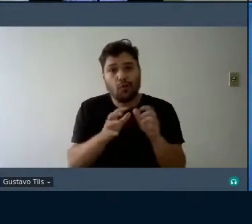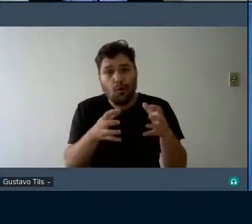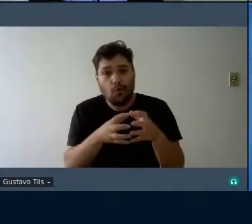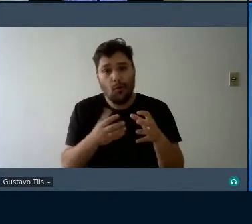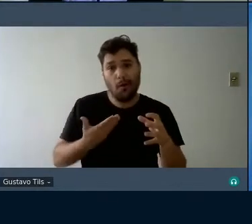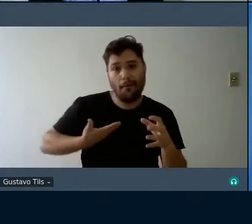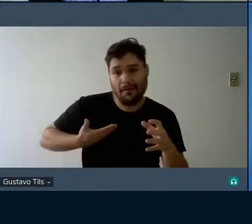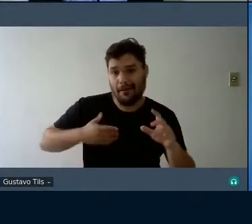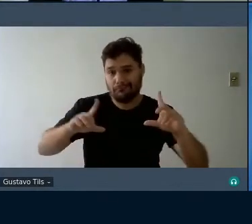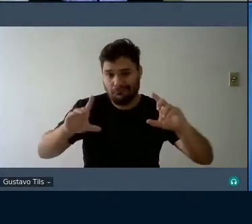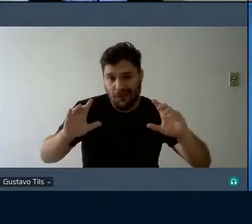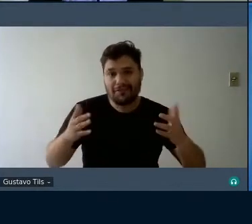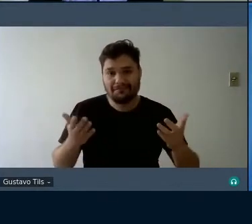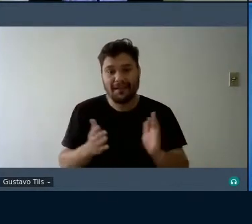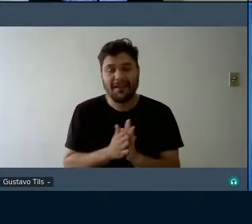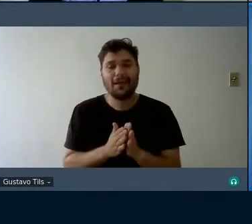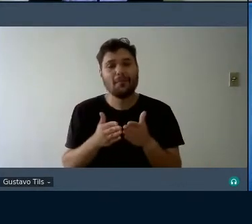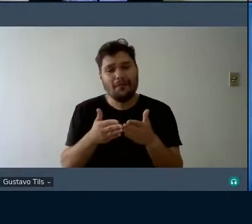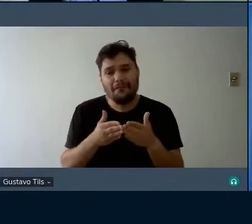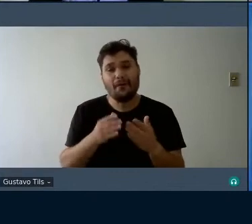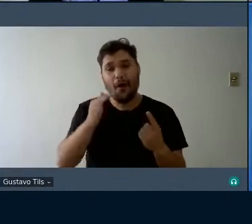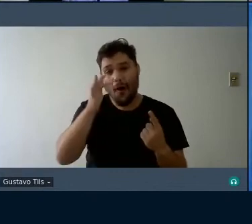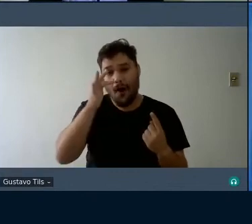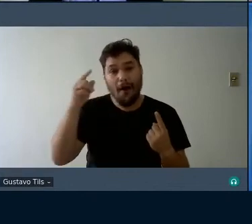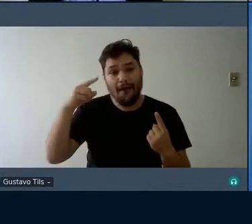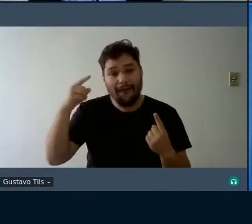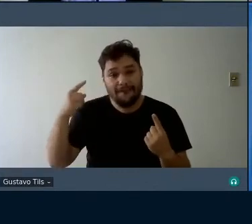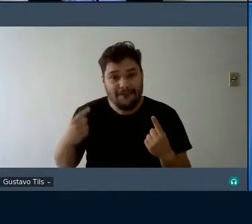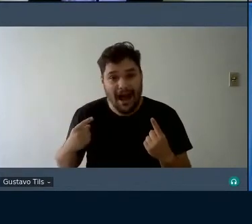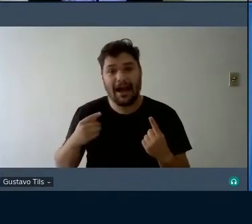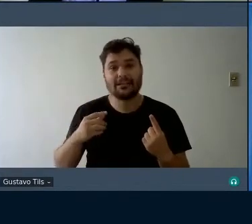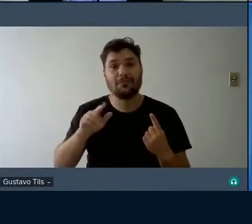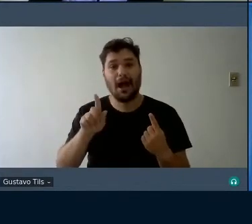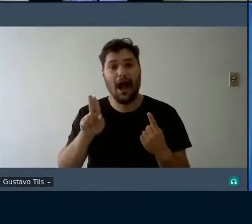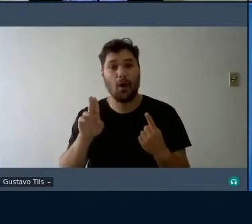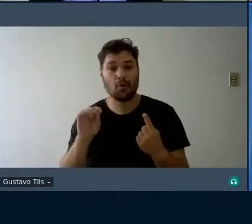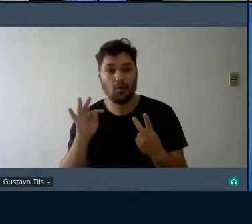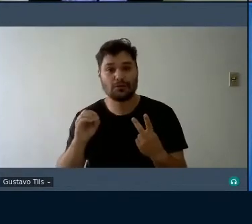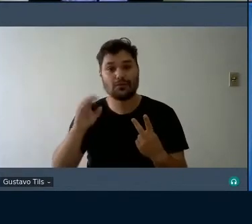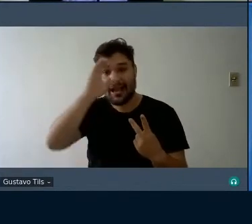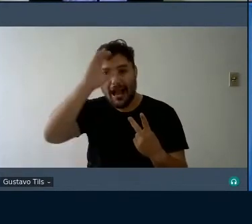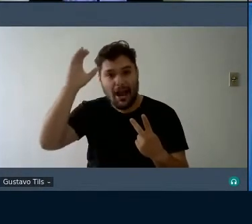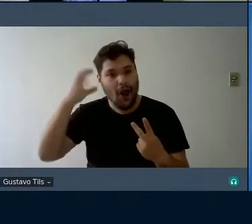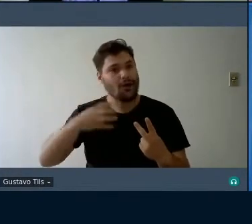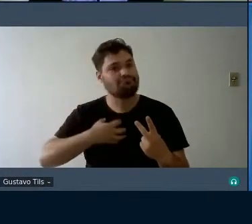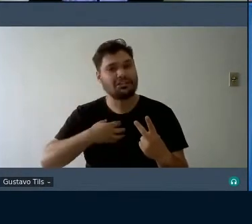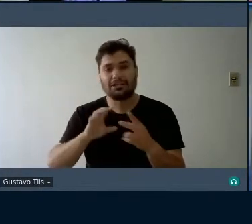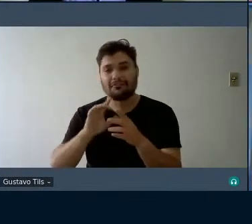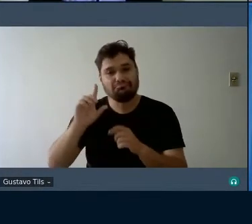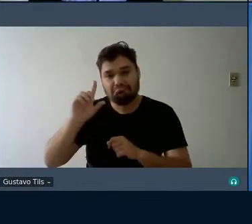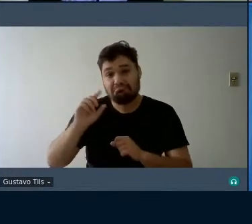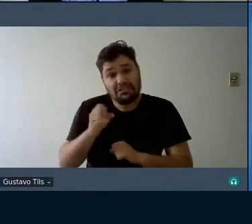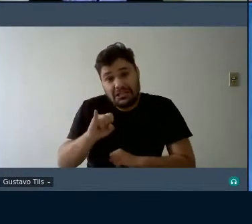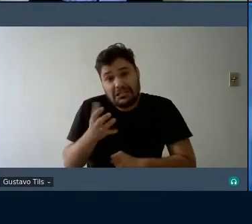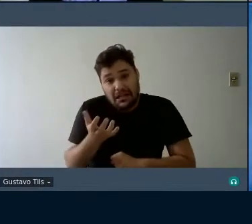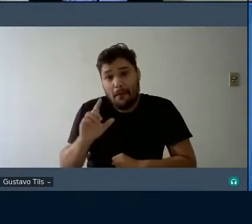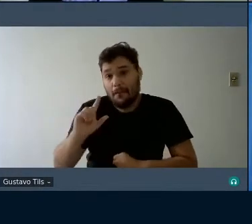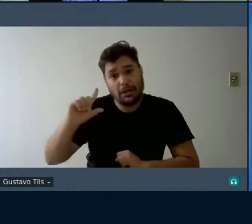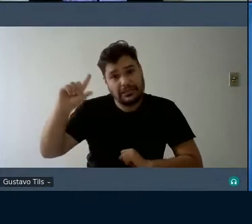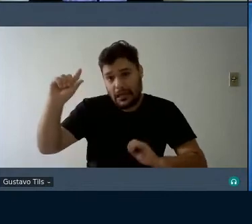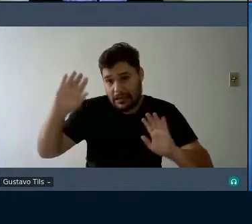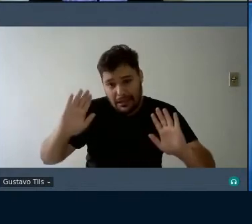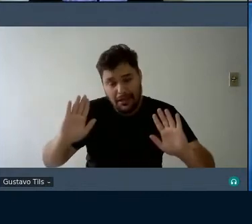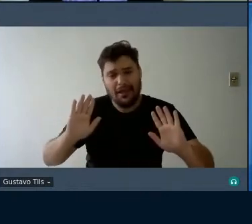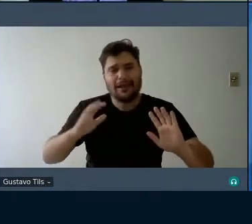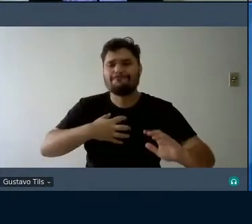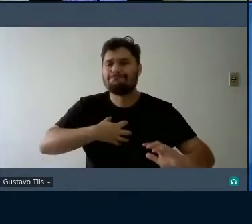e por favor Fátima Guto e Carol sintam-se liberadas liberadas imensa gratidão que a gente possa se encontrar